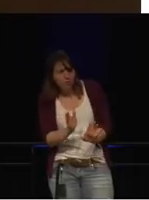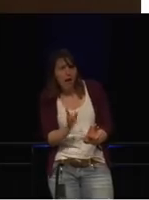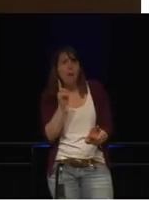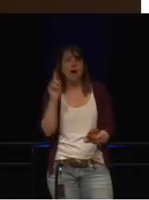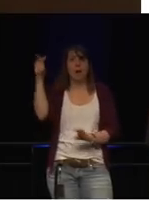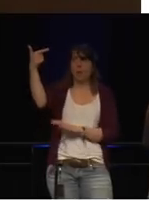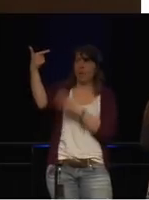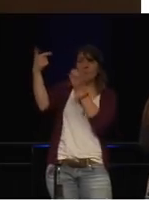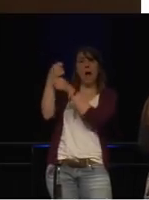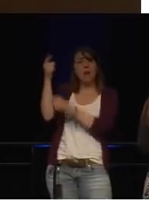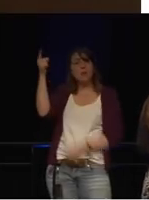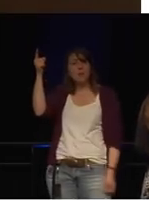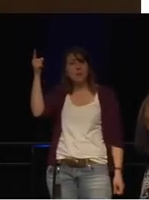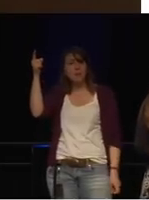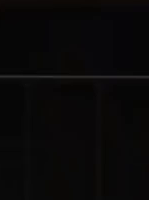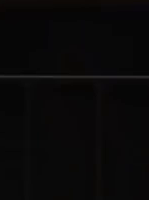Und was hat die Kamera gemacht?